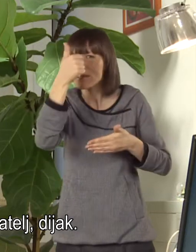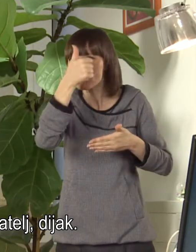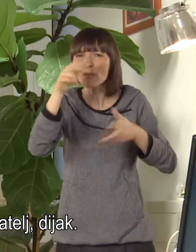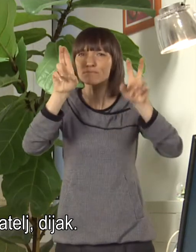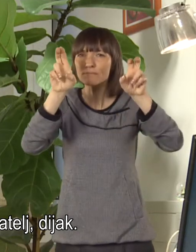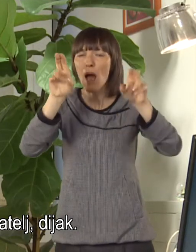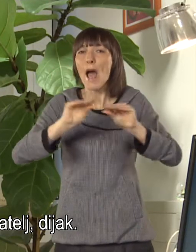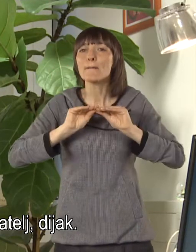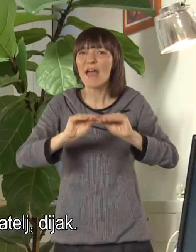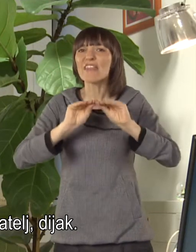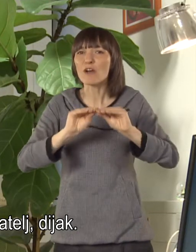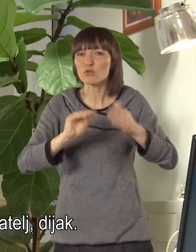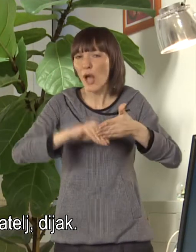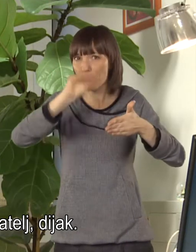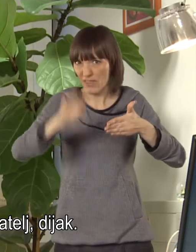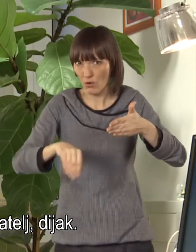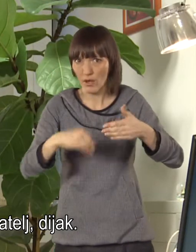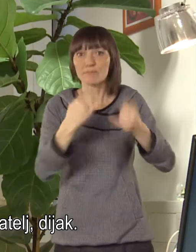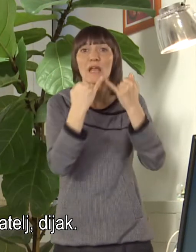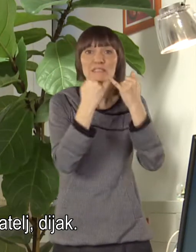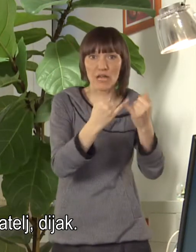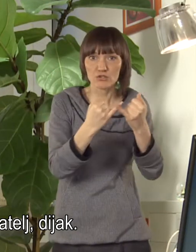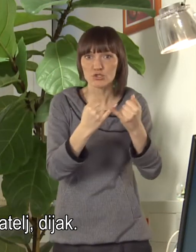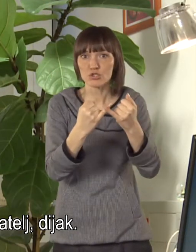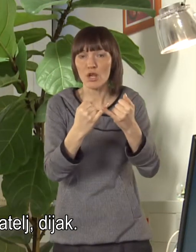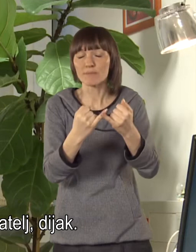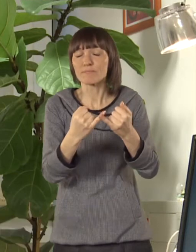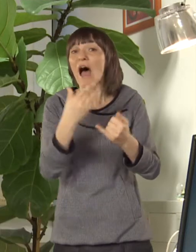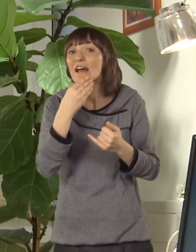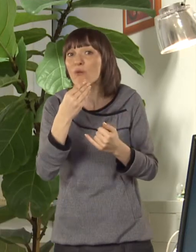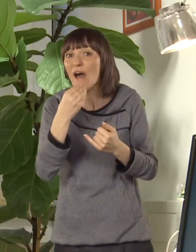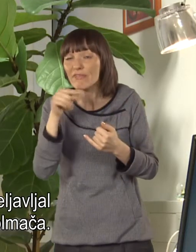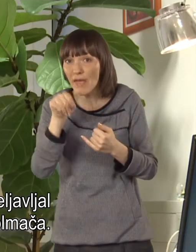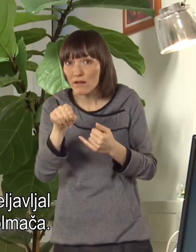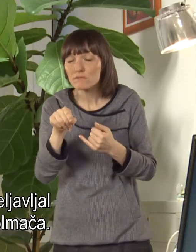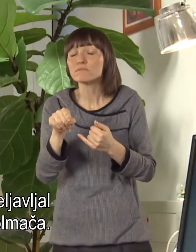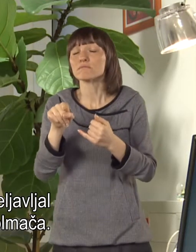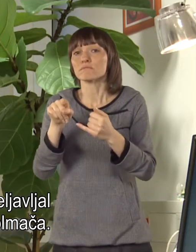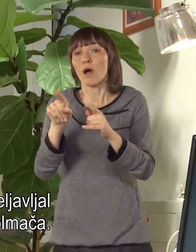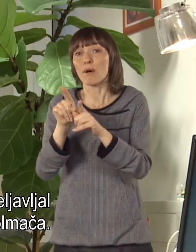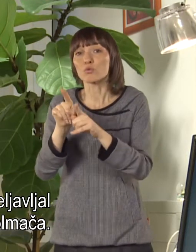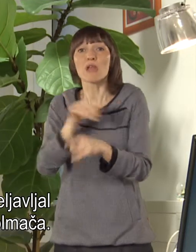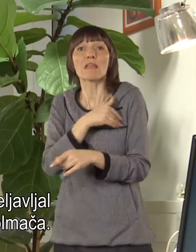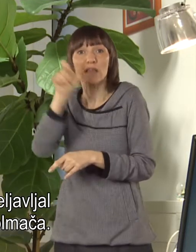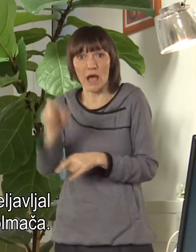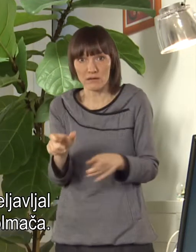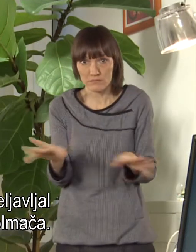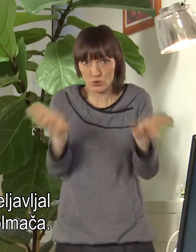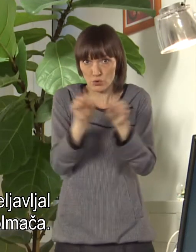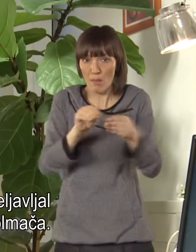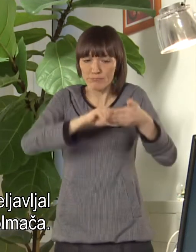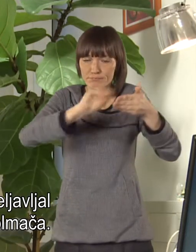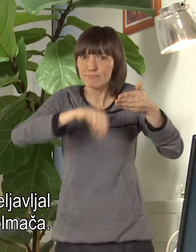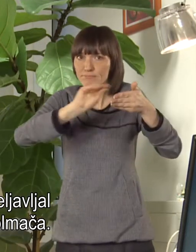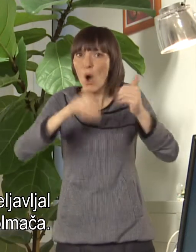Starši ravnatelj in potem seveda dijak. In dijak bi pravzaprav lahko